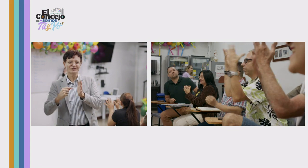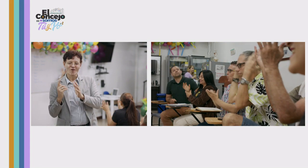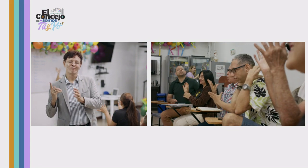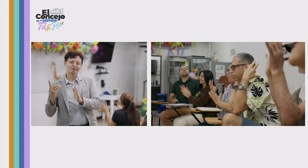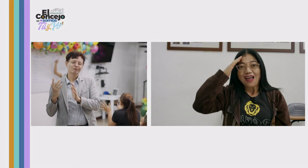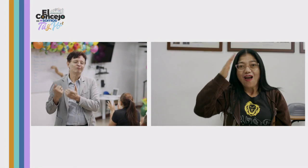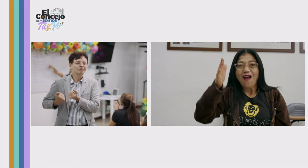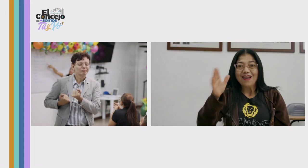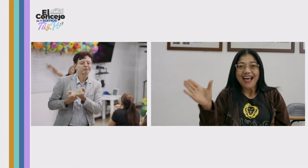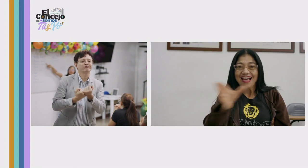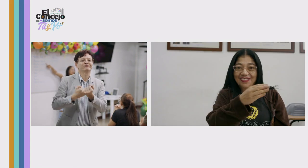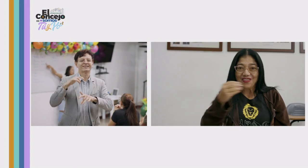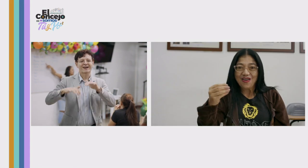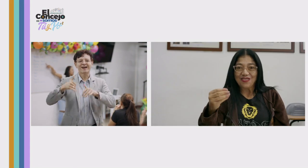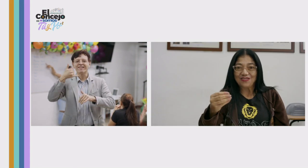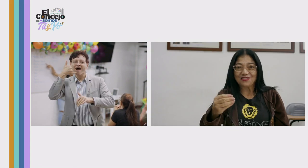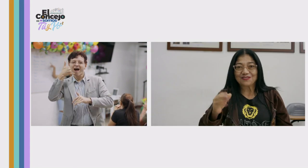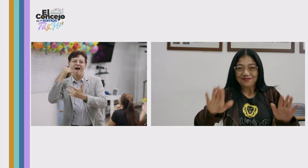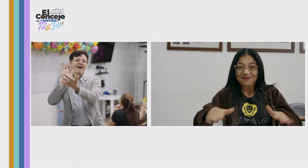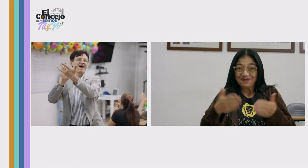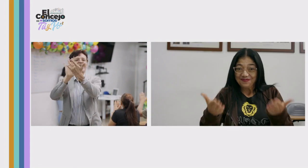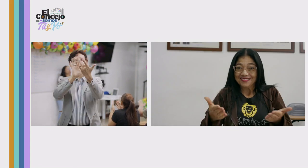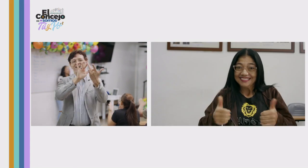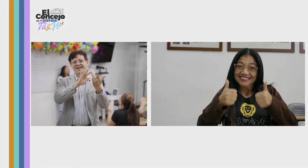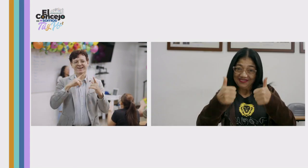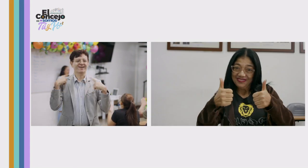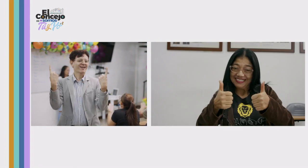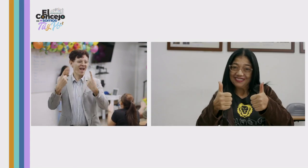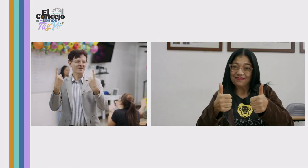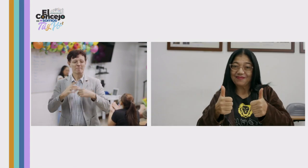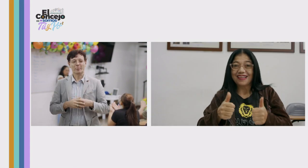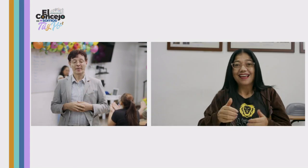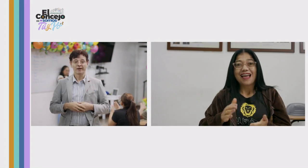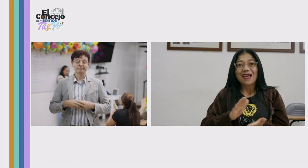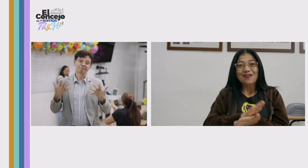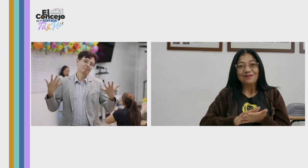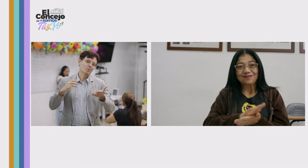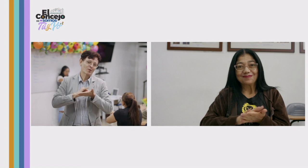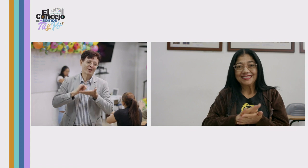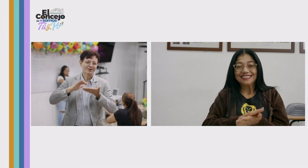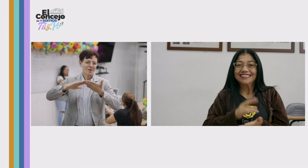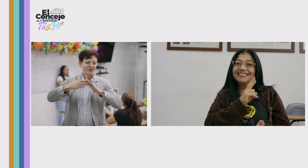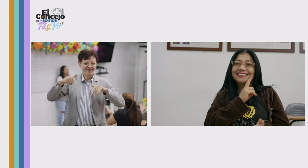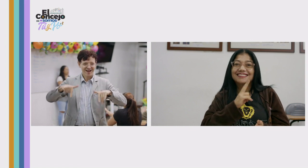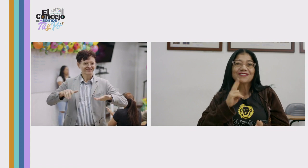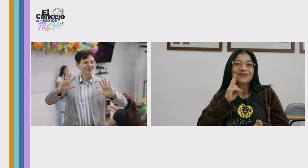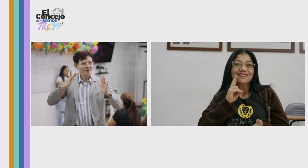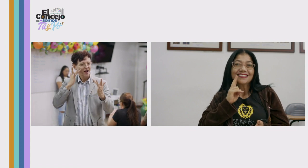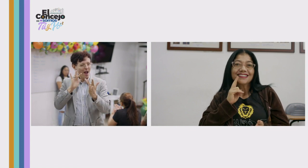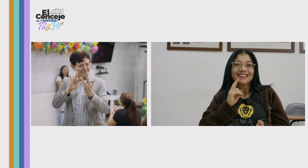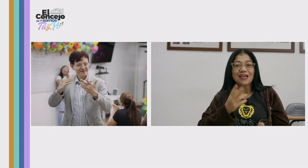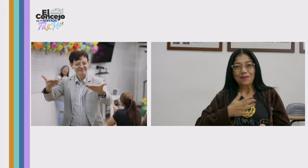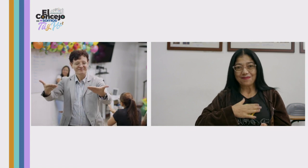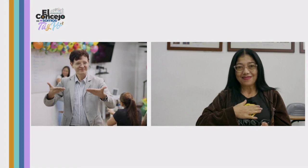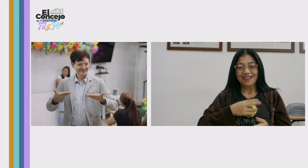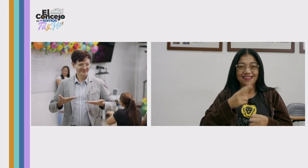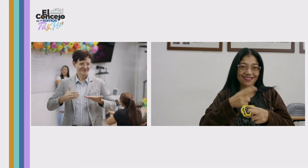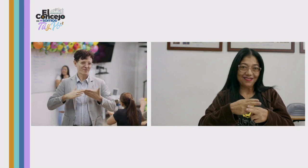nos cuenten qué necesitan. Entonces, la secretaria siempre está generando los contactos que necesitamos y se requieren en la comunidad